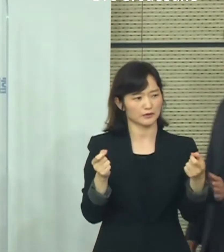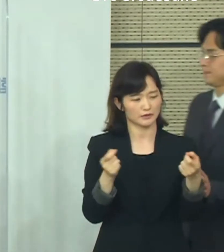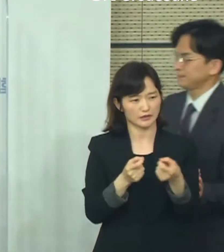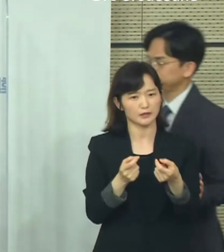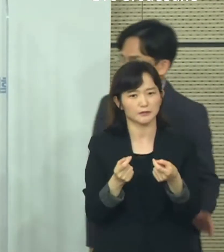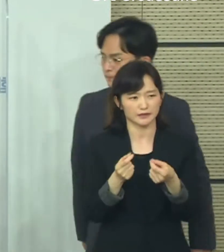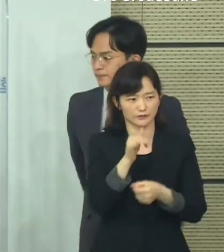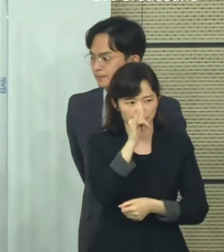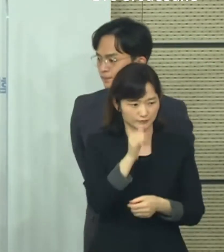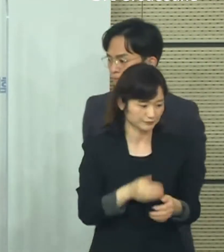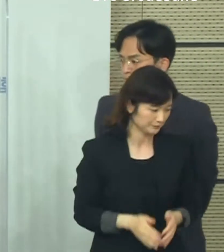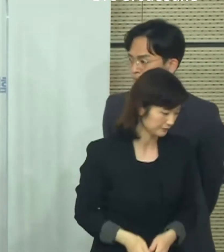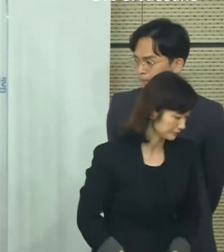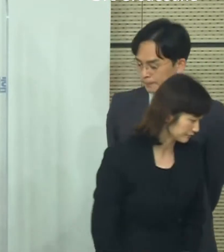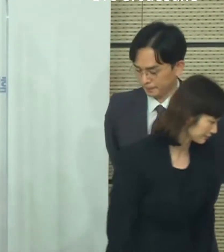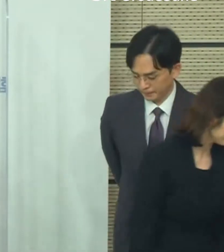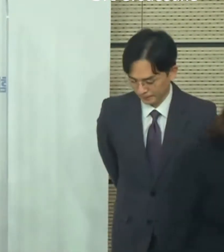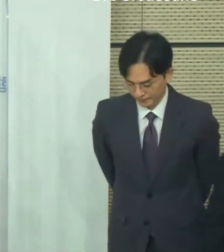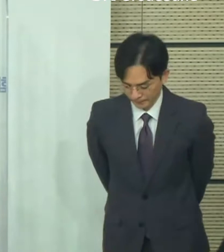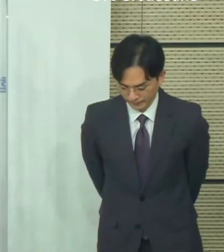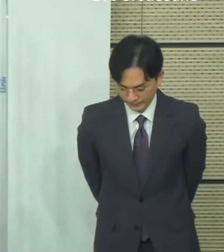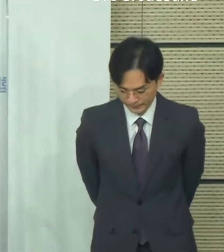사회전략반장이 답변하겠습니다.